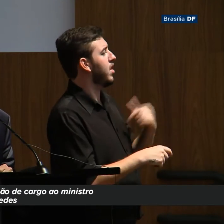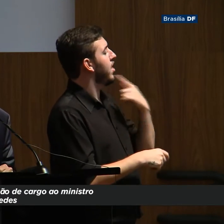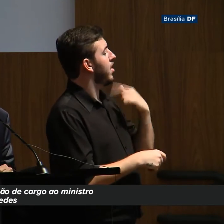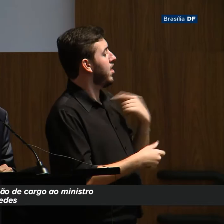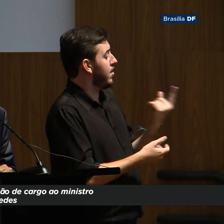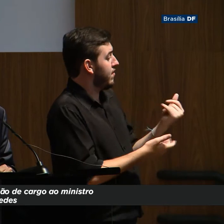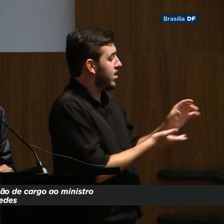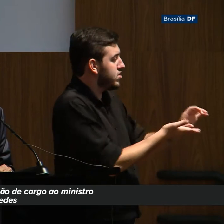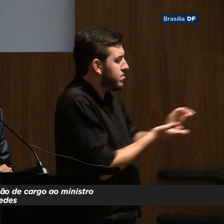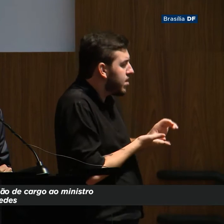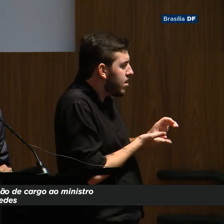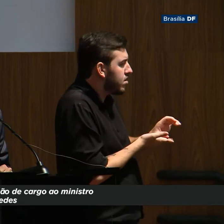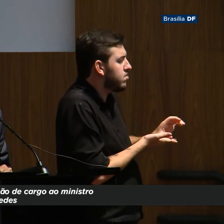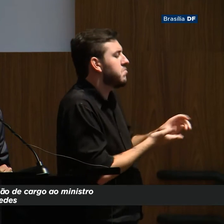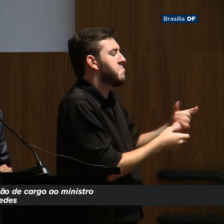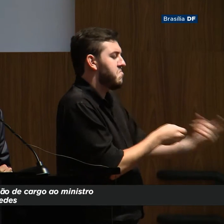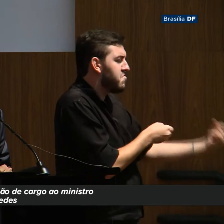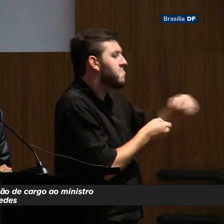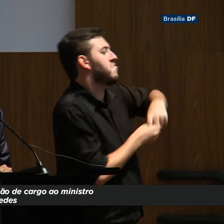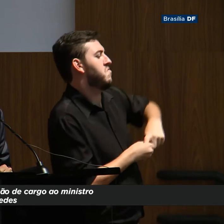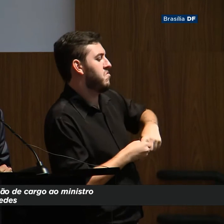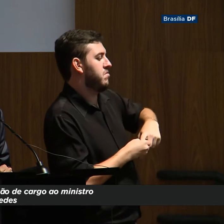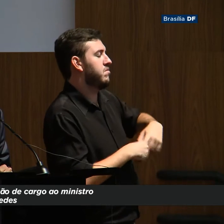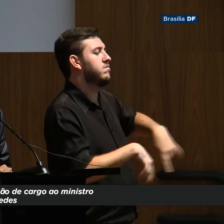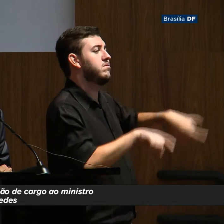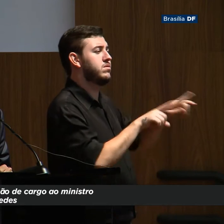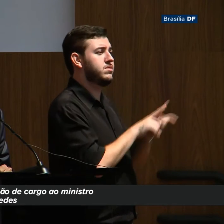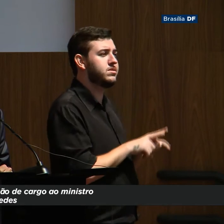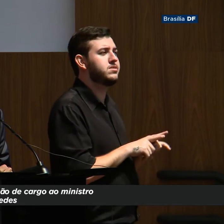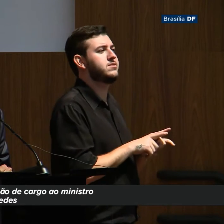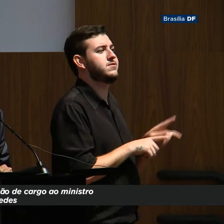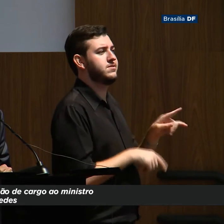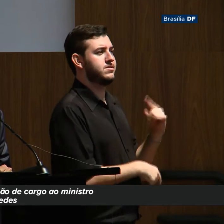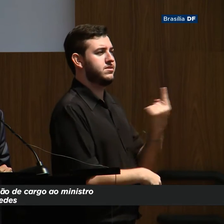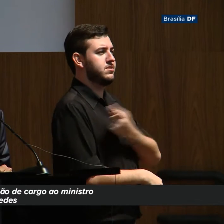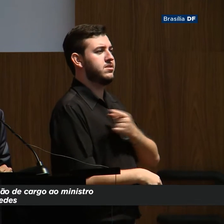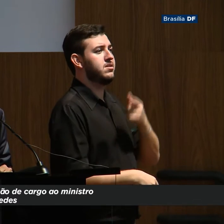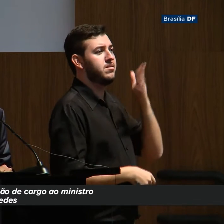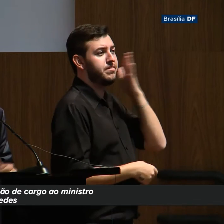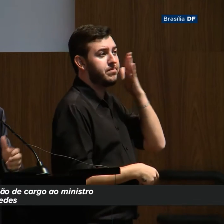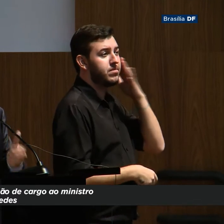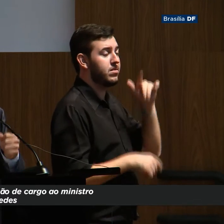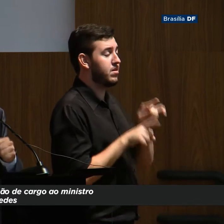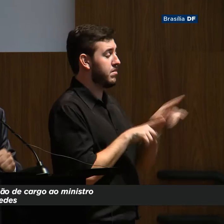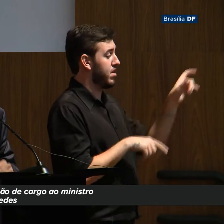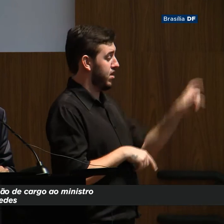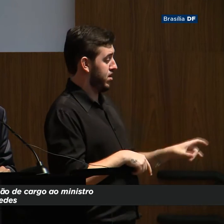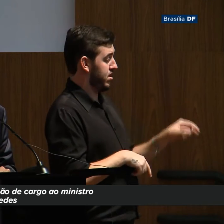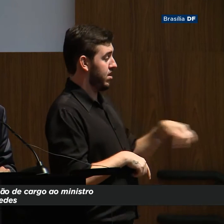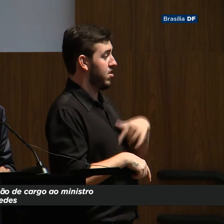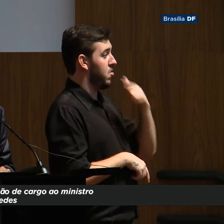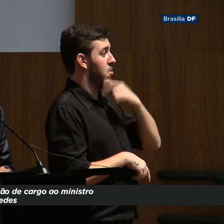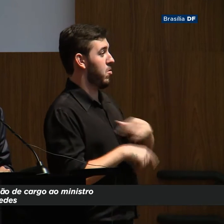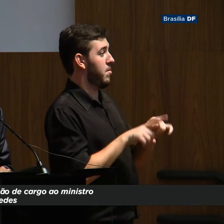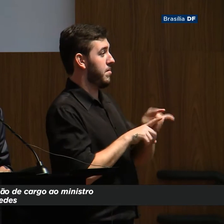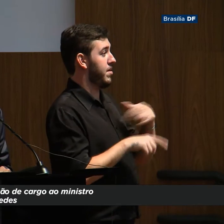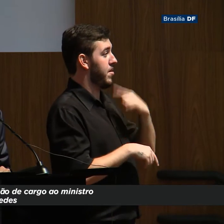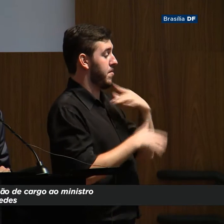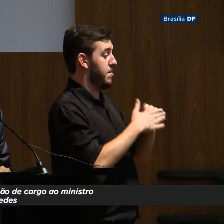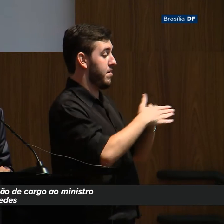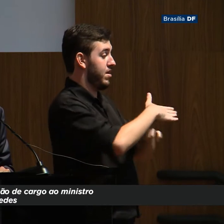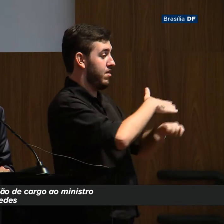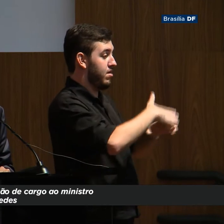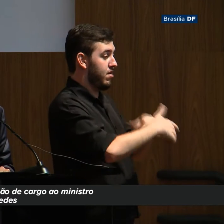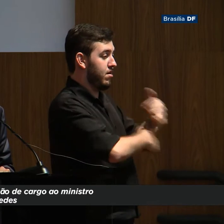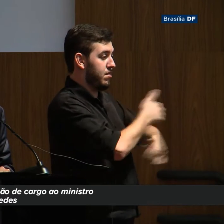o Salim matar um empresário extraordinária qualidade, convocado para o governo e